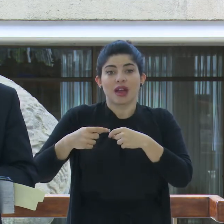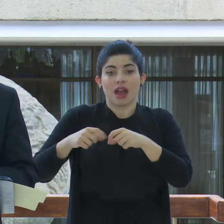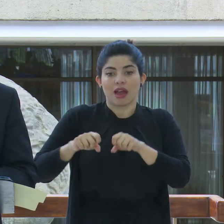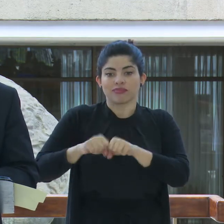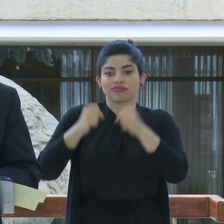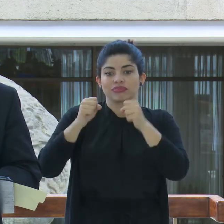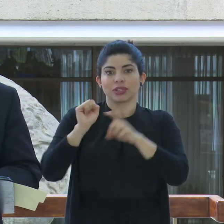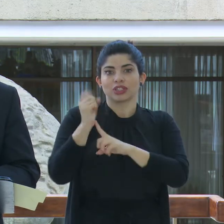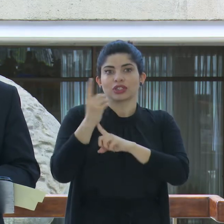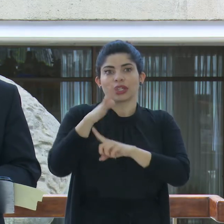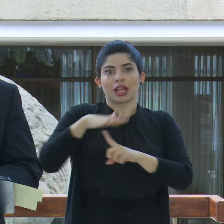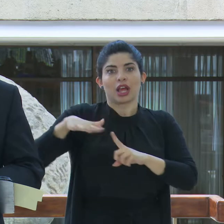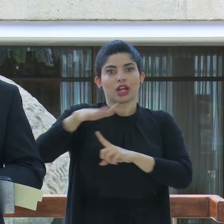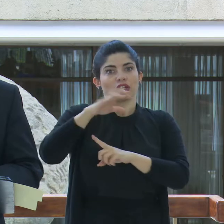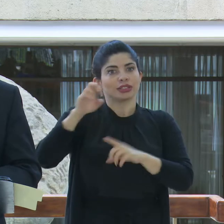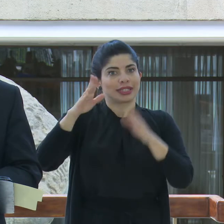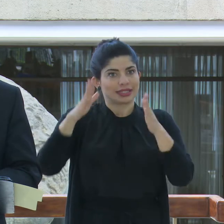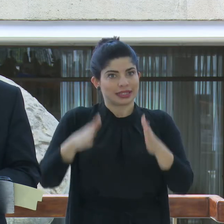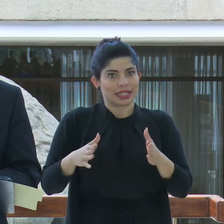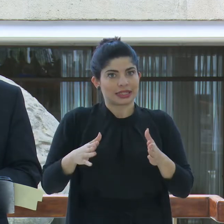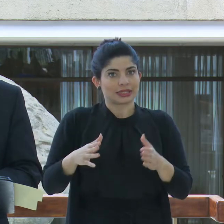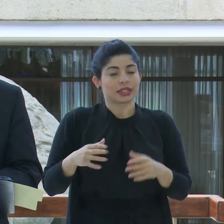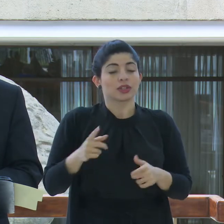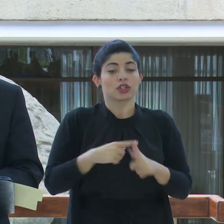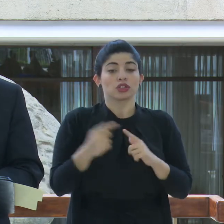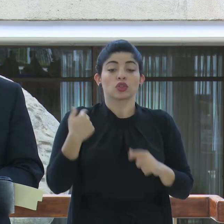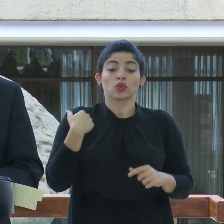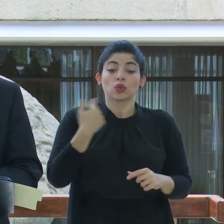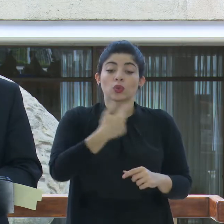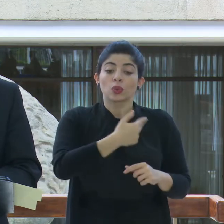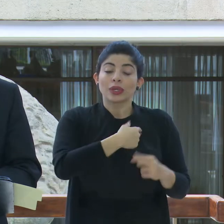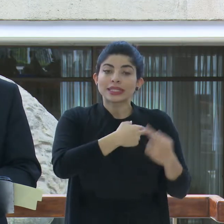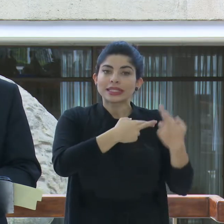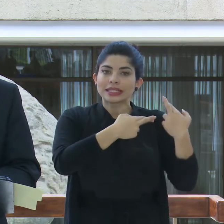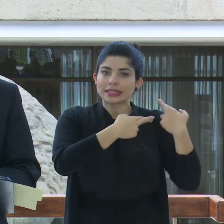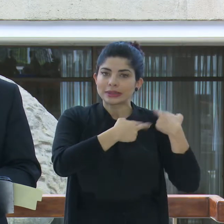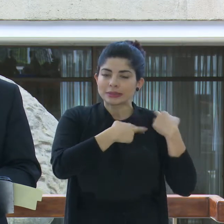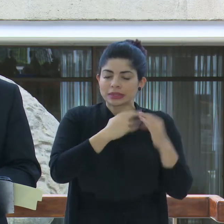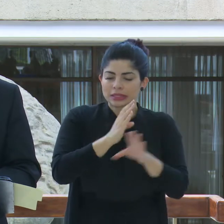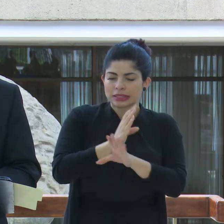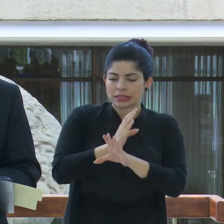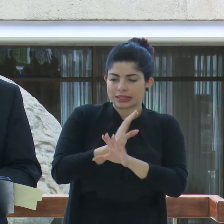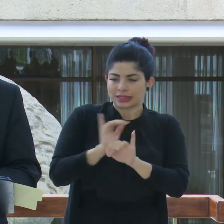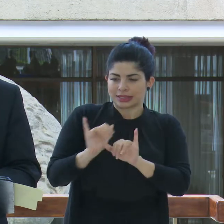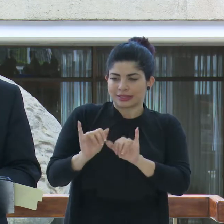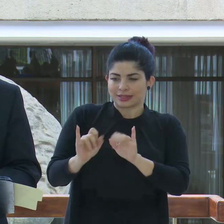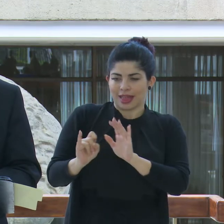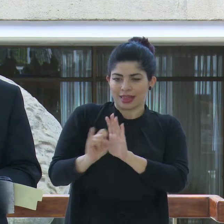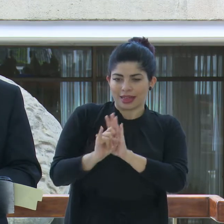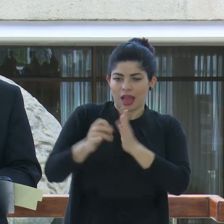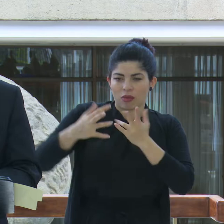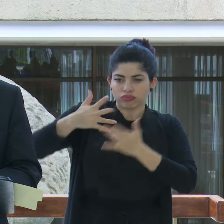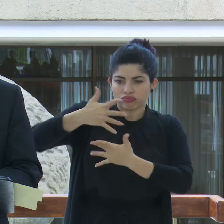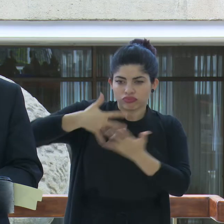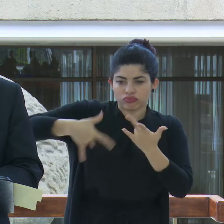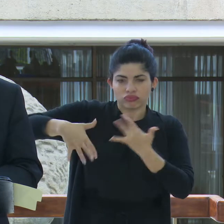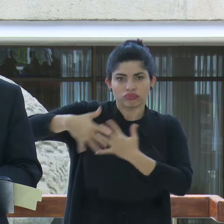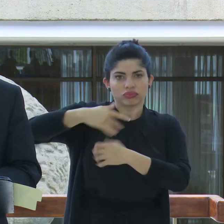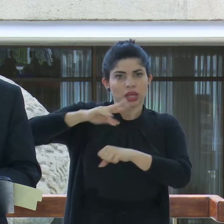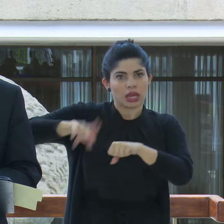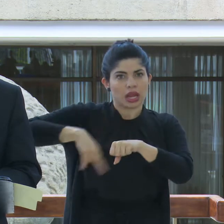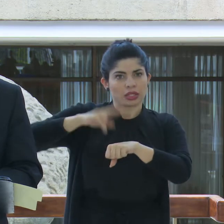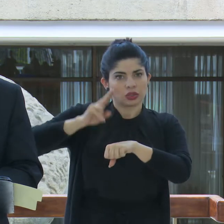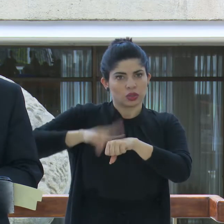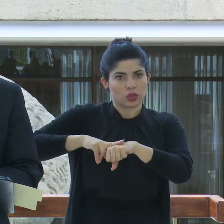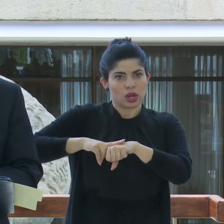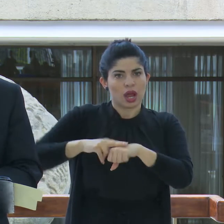sociedad costarricense. Es nuestra responsabilidad preservar esa característica de la convivencia nacional, de